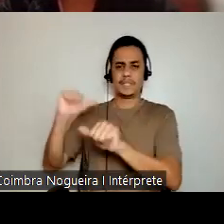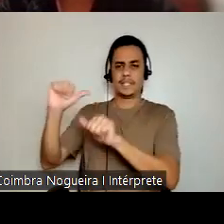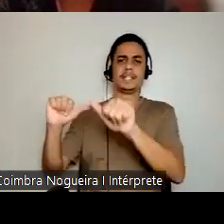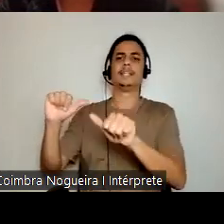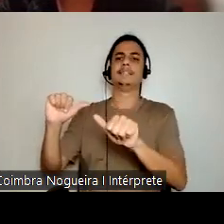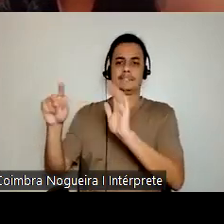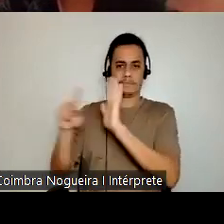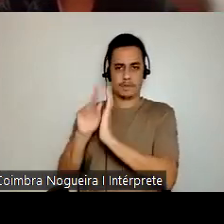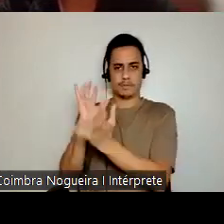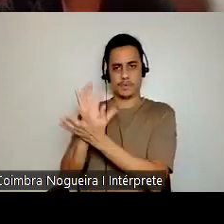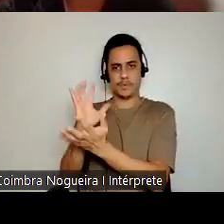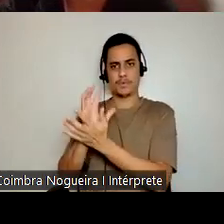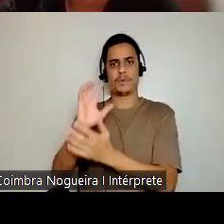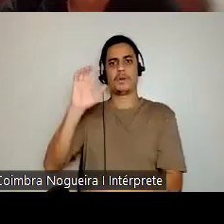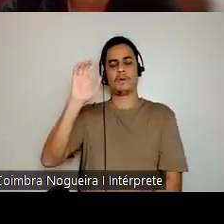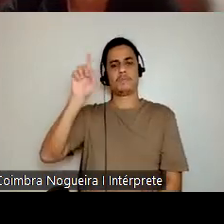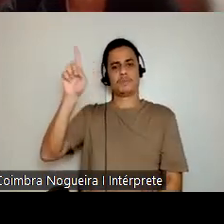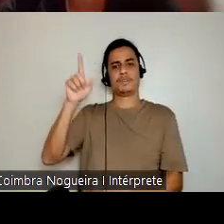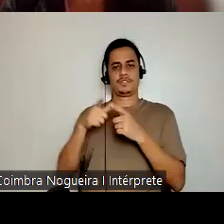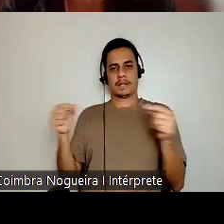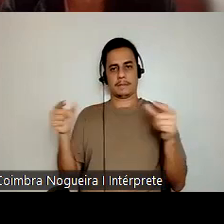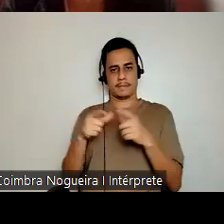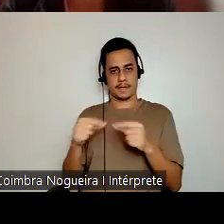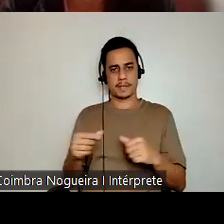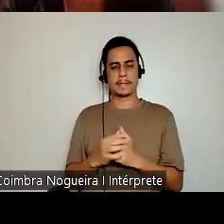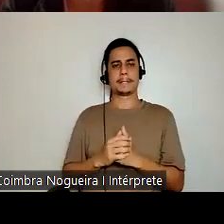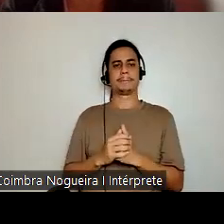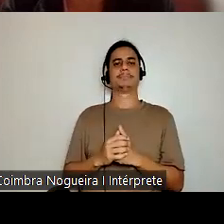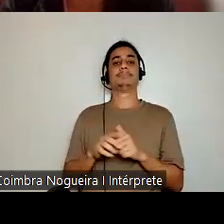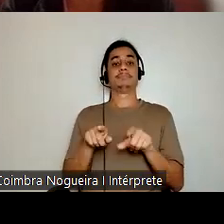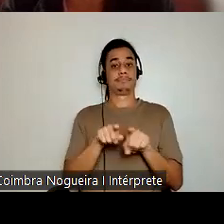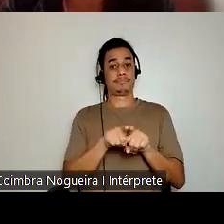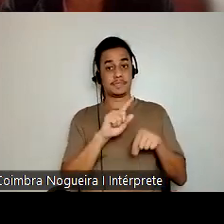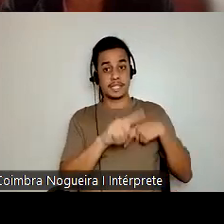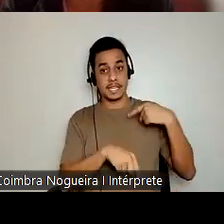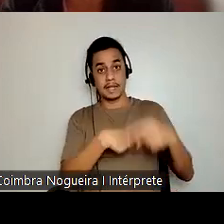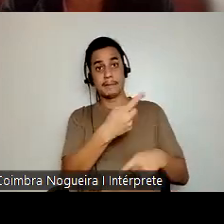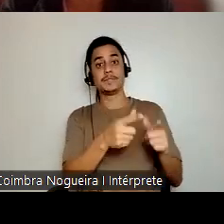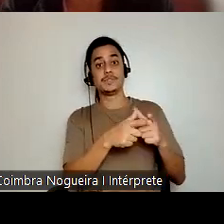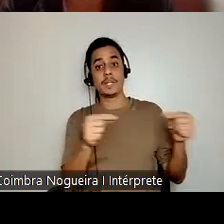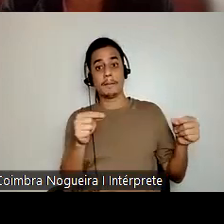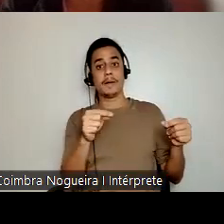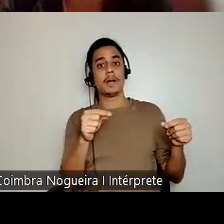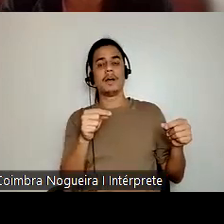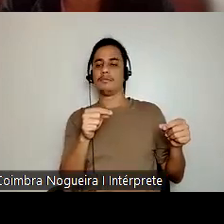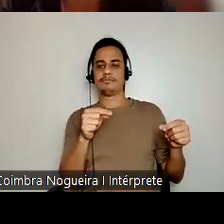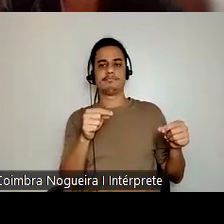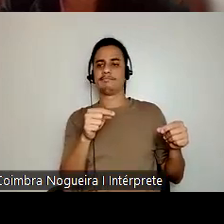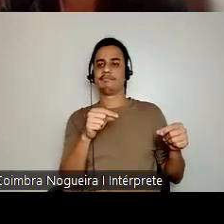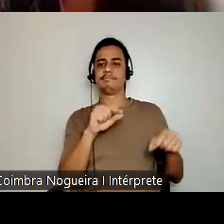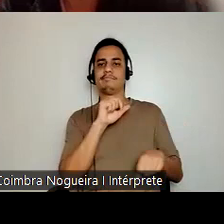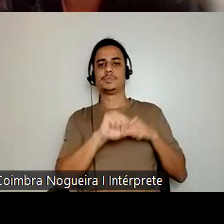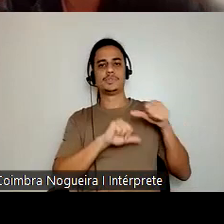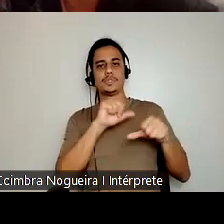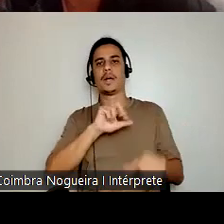do Japão e em muitos poucos anos o Japão deixa de ser um inimigo de guerra